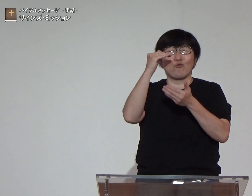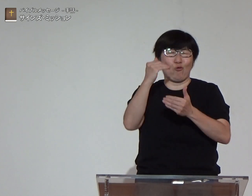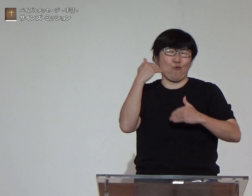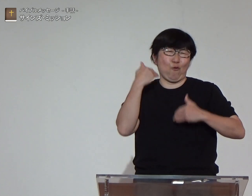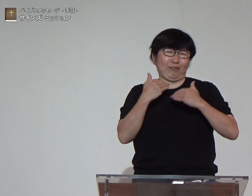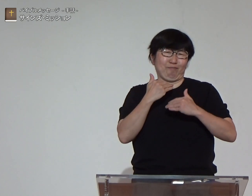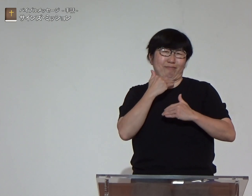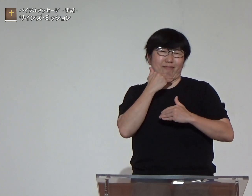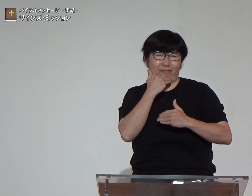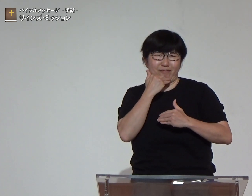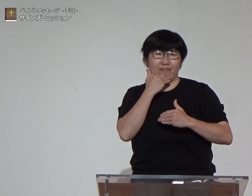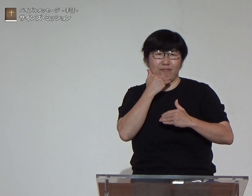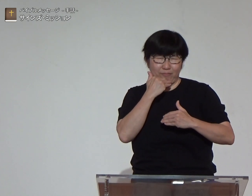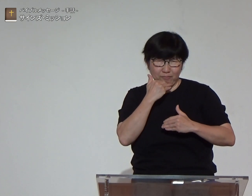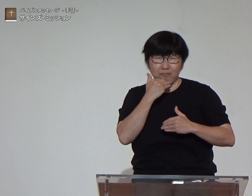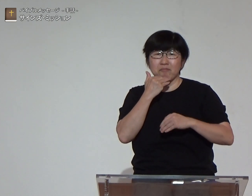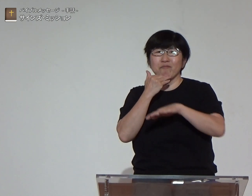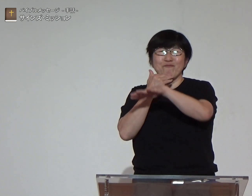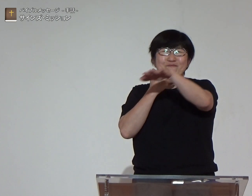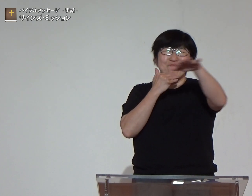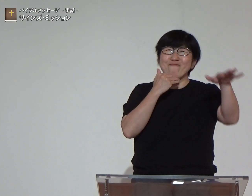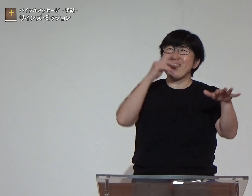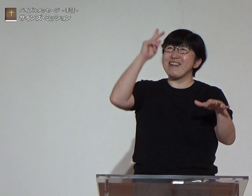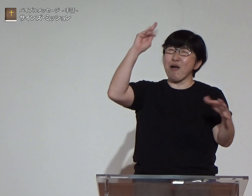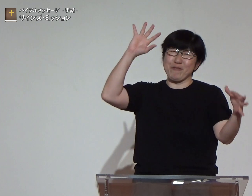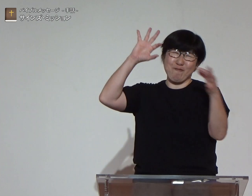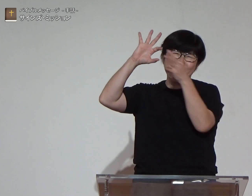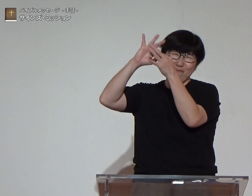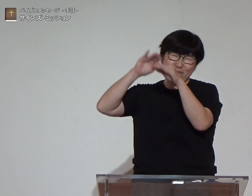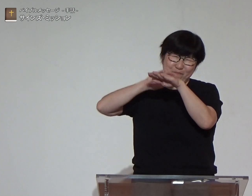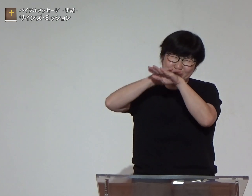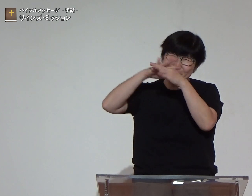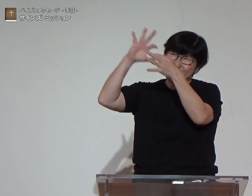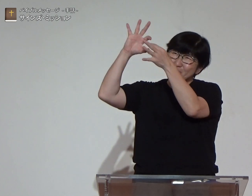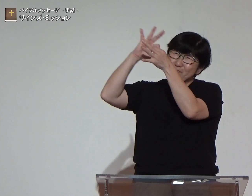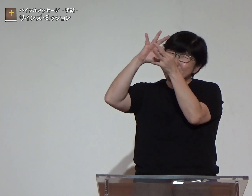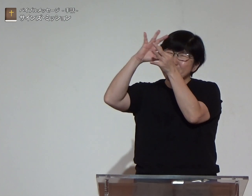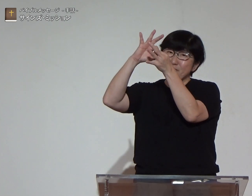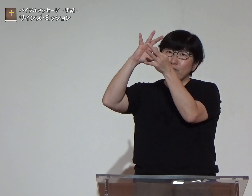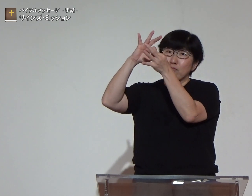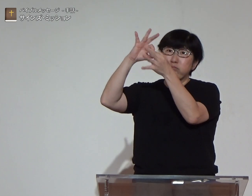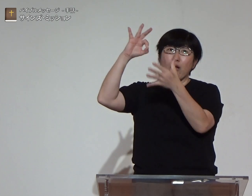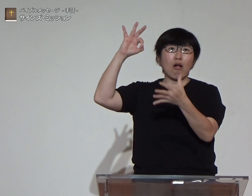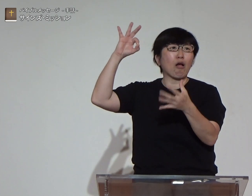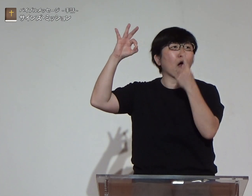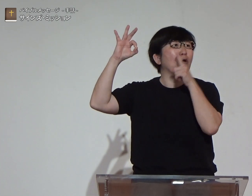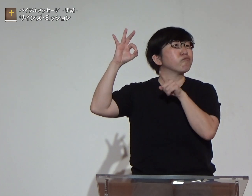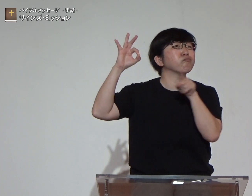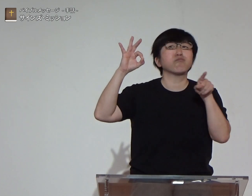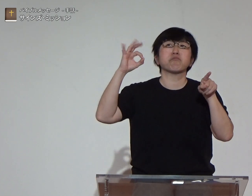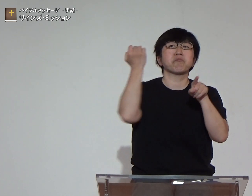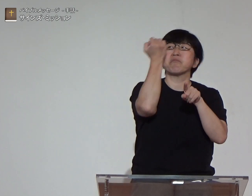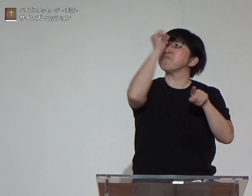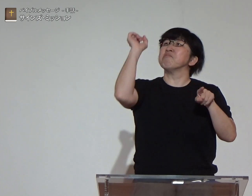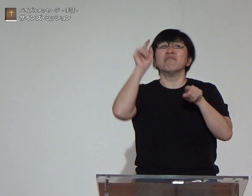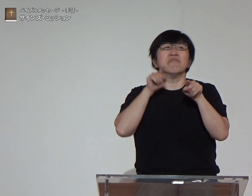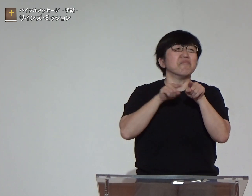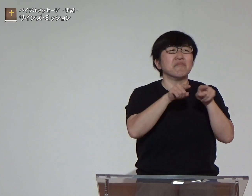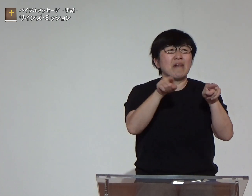帰ることを待っておられるみんなが神様の愛につながることでも人が